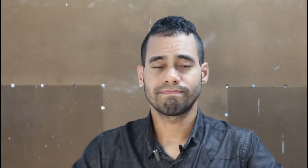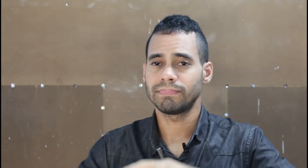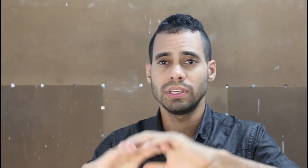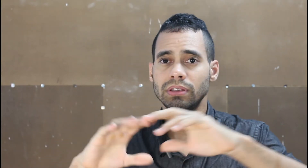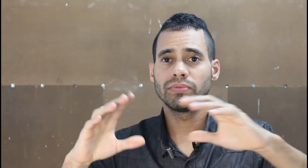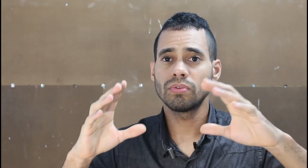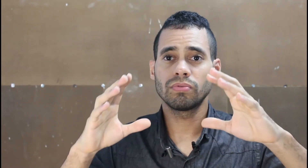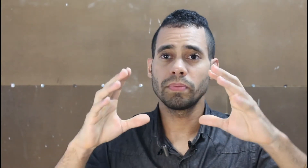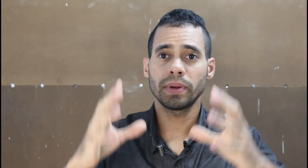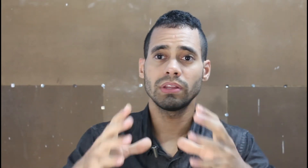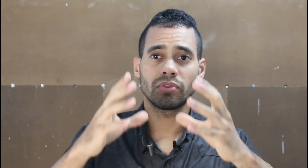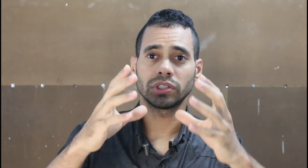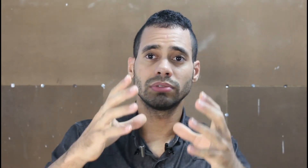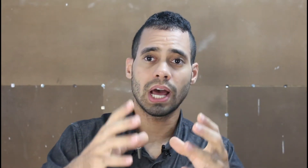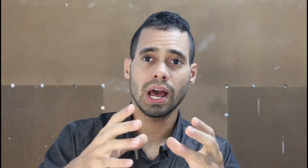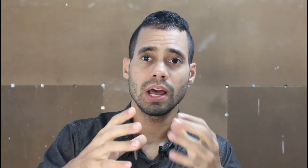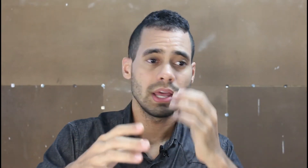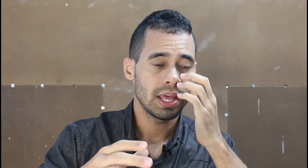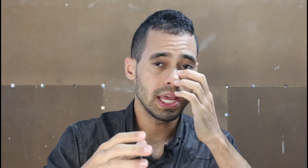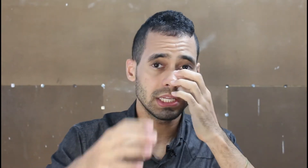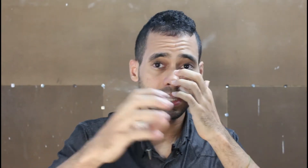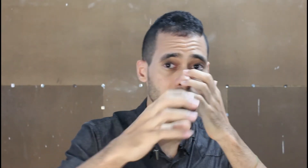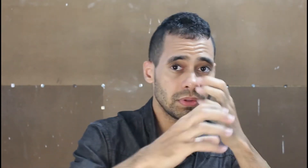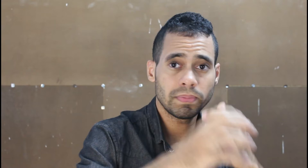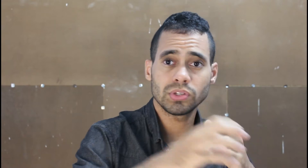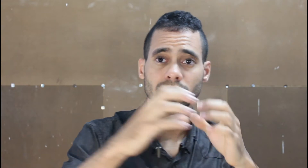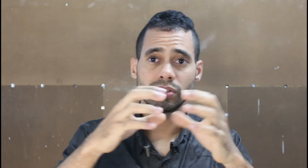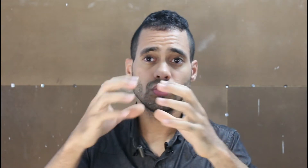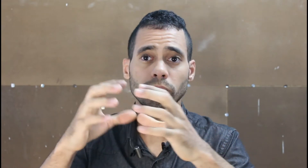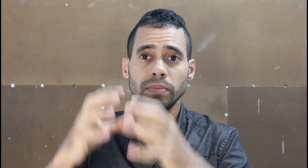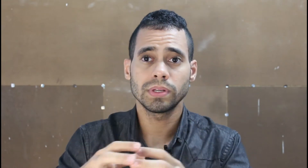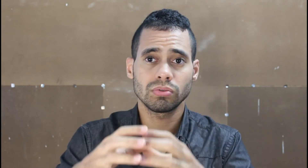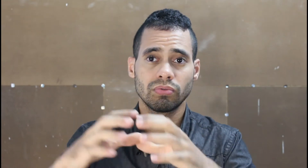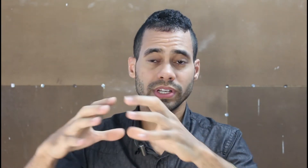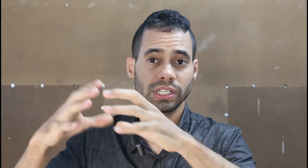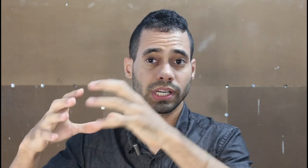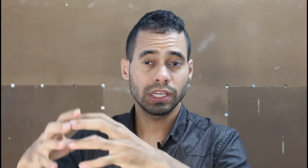E vou empreender. Vou ajudar esse tipo de pessoa, esse grupo de pessoa. Vou fazer isso aqui.